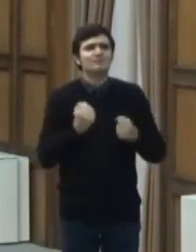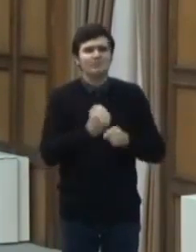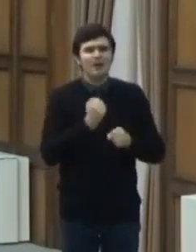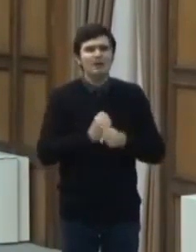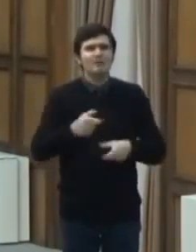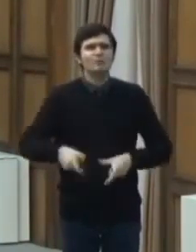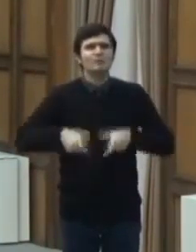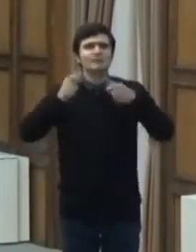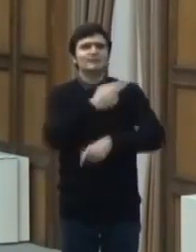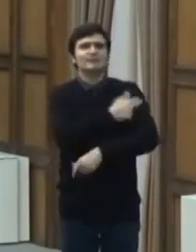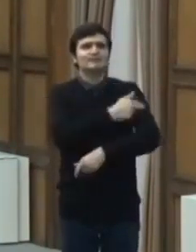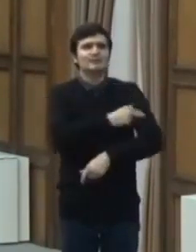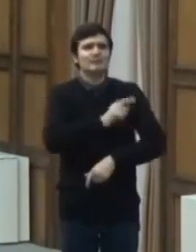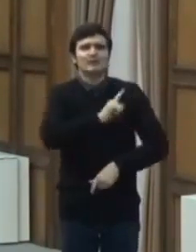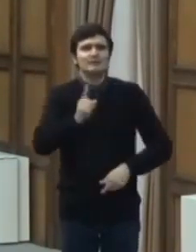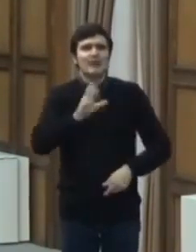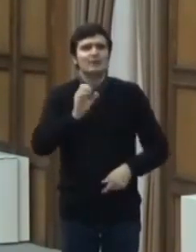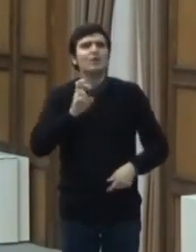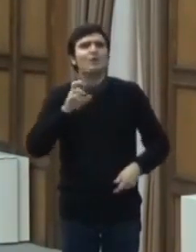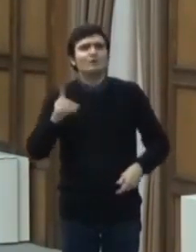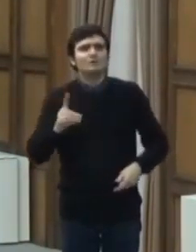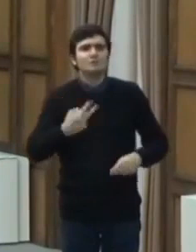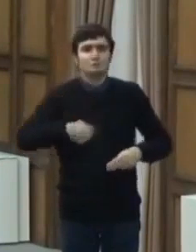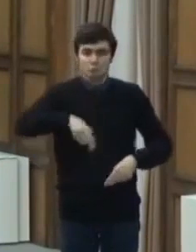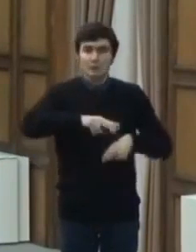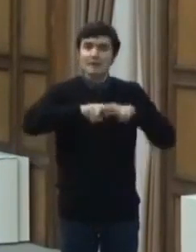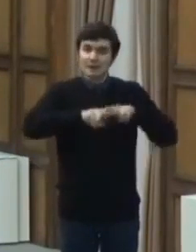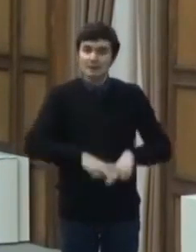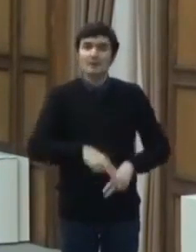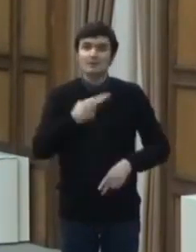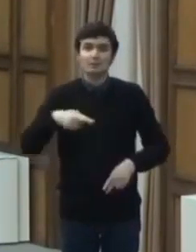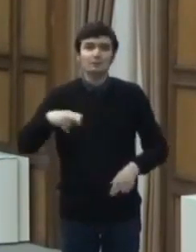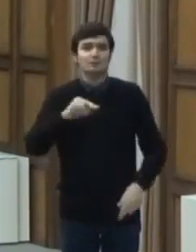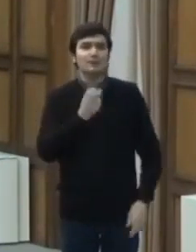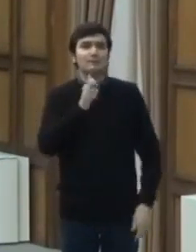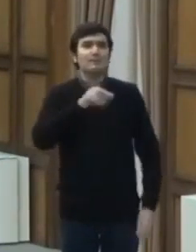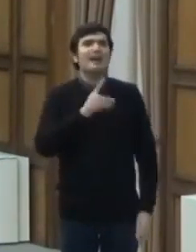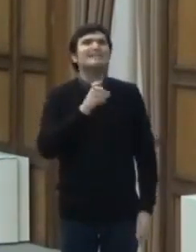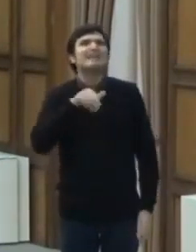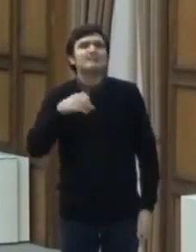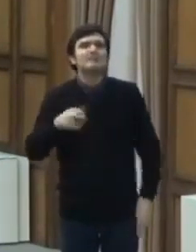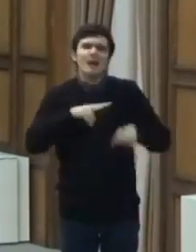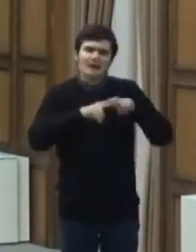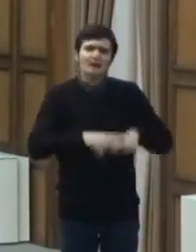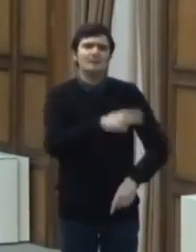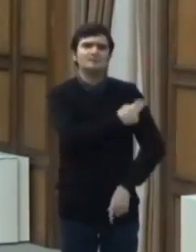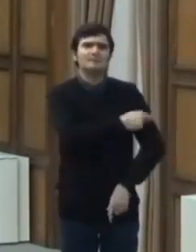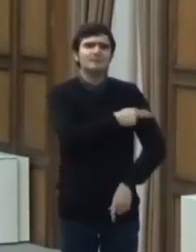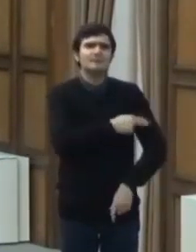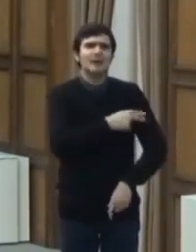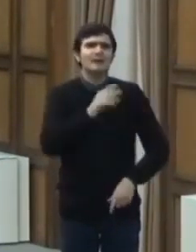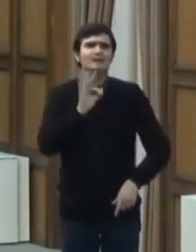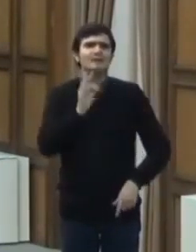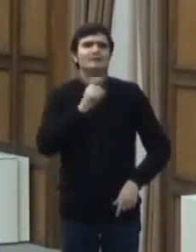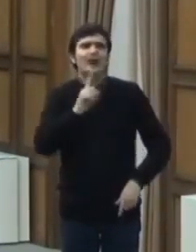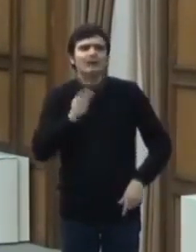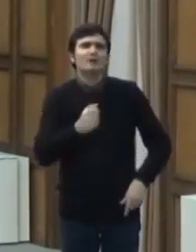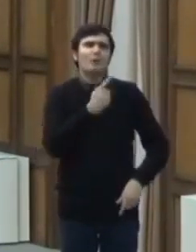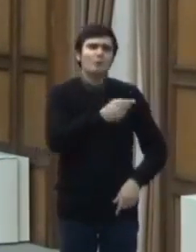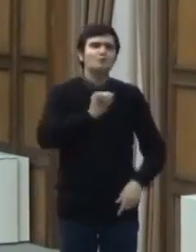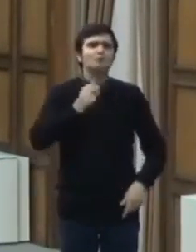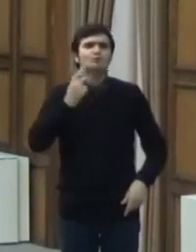-COVID. Rămânem în continuare într-o pandemie, rămânem în continuare cu spitalele de fază 1, fază 2 și suport COVID